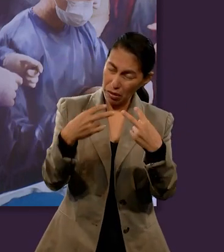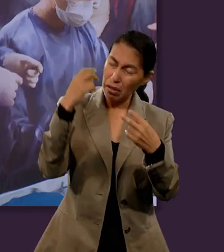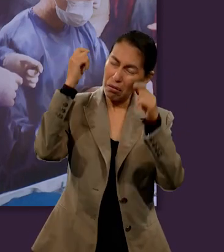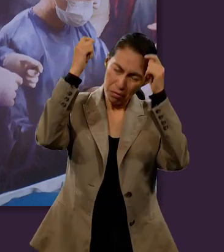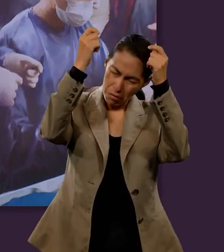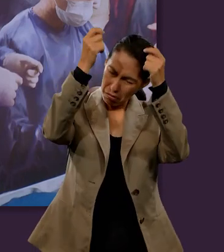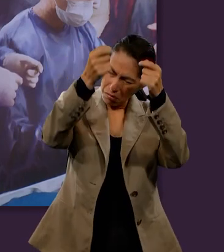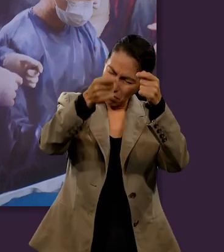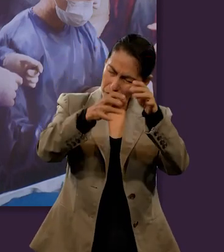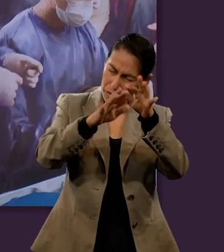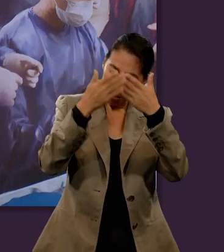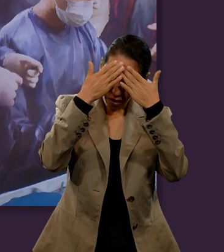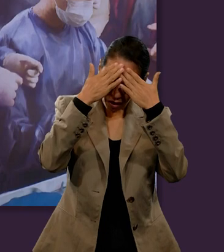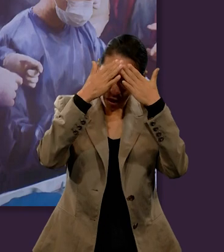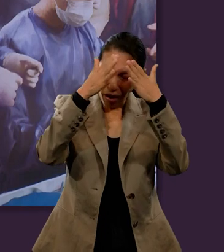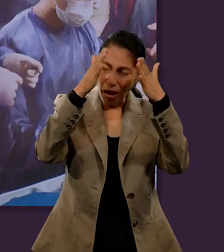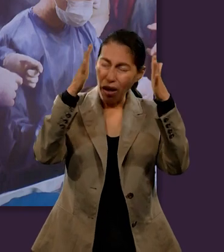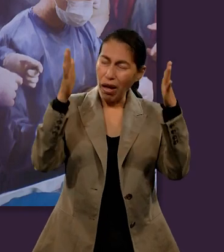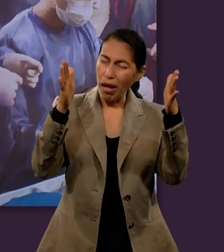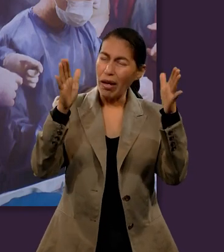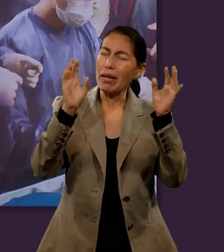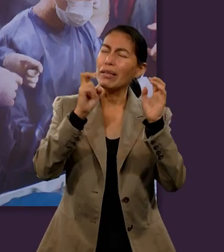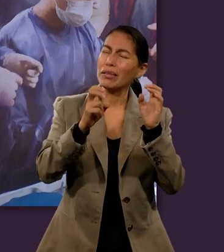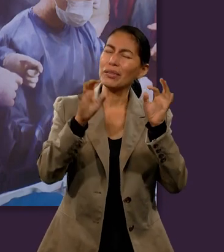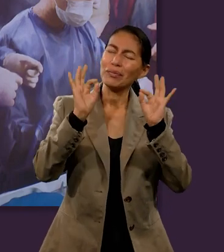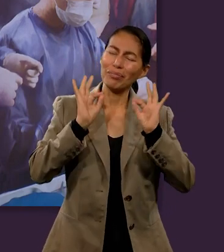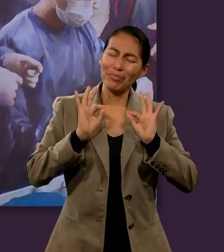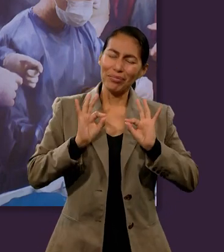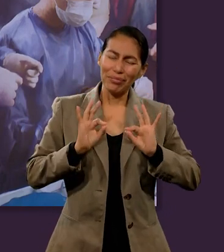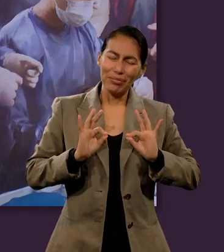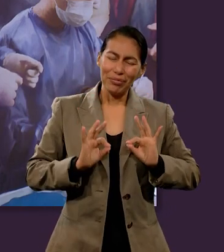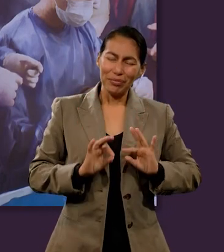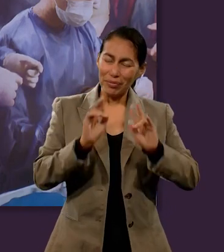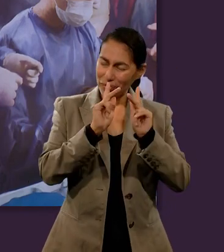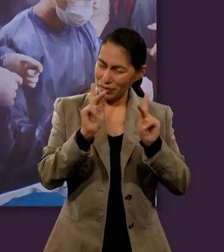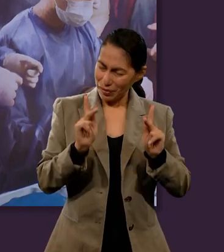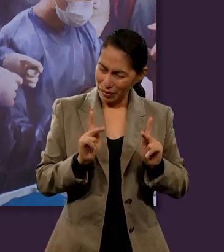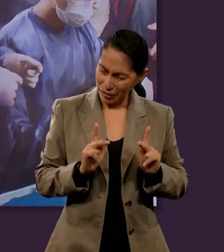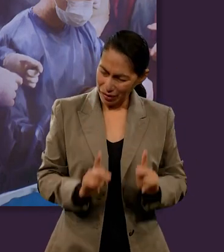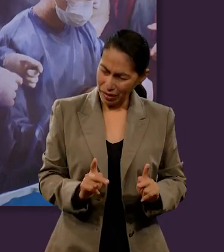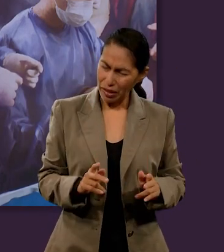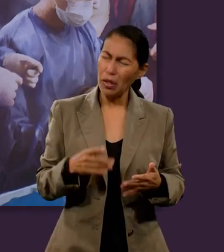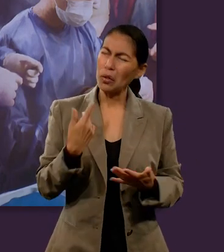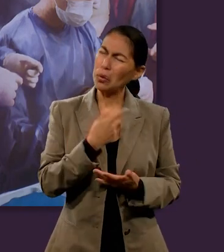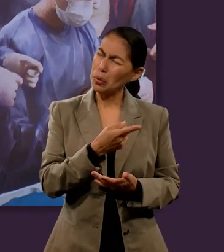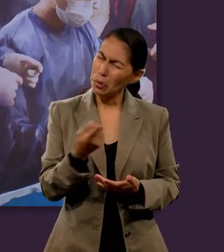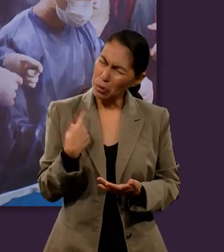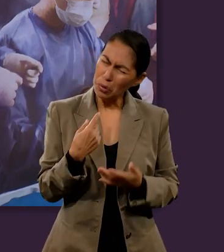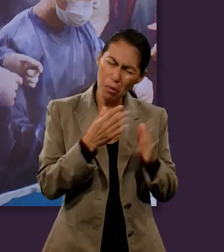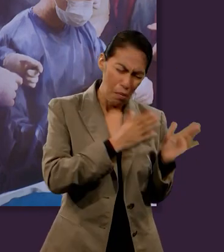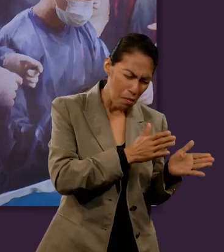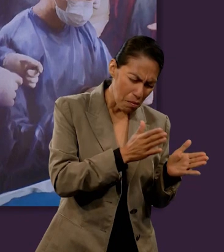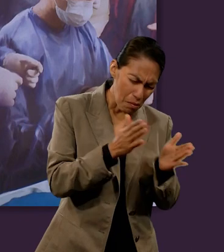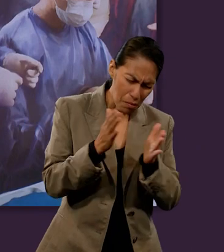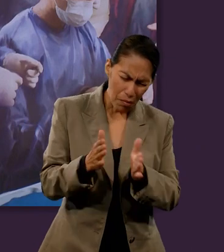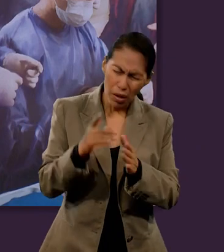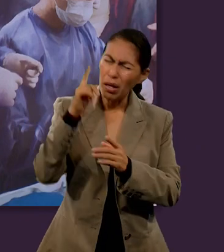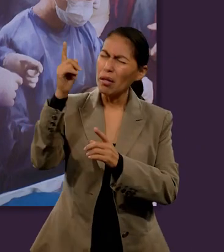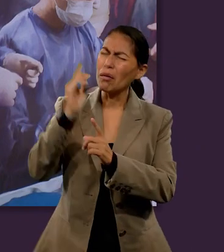para que al final podamos sentir más paz, y también entender cuál es el propósito que tienes para nosotros